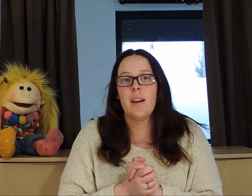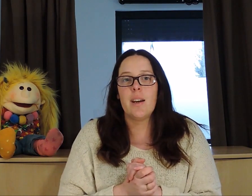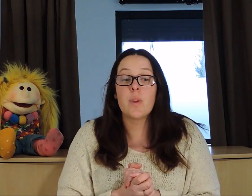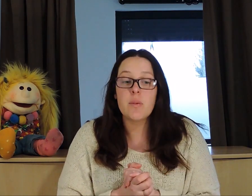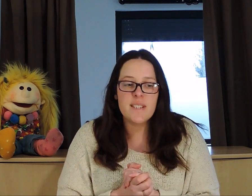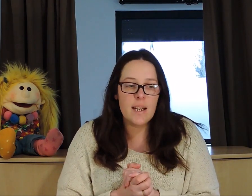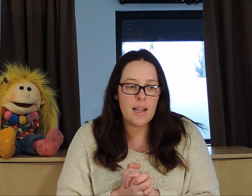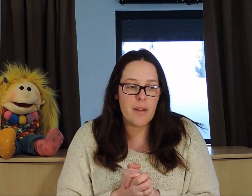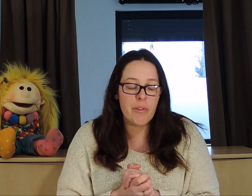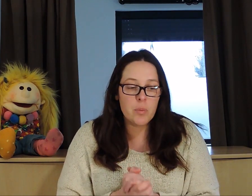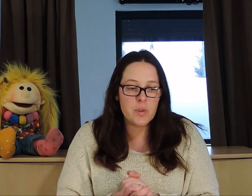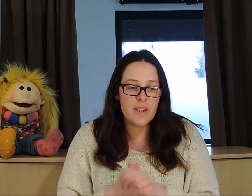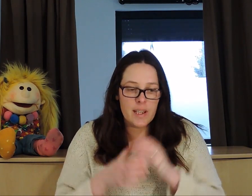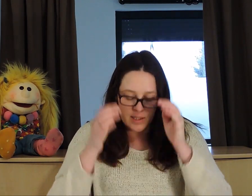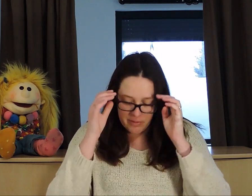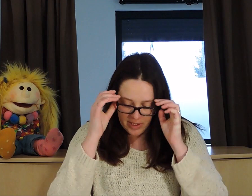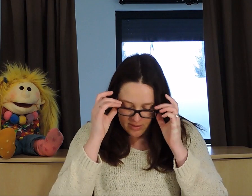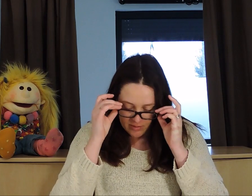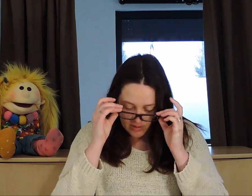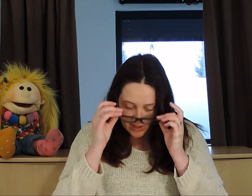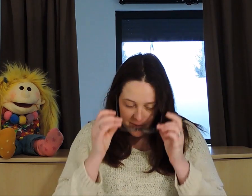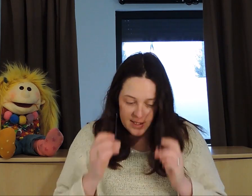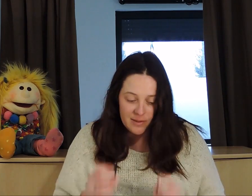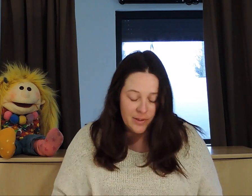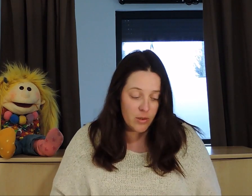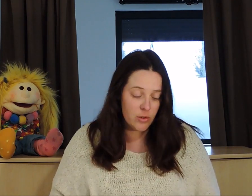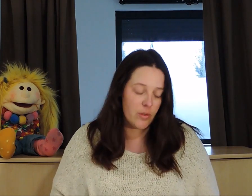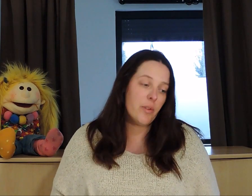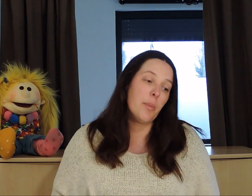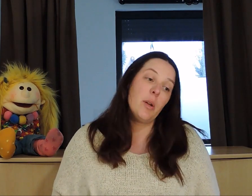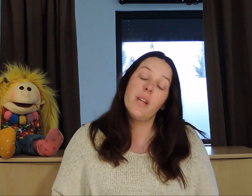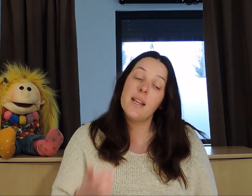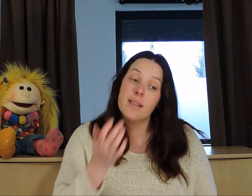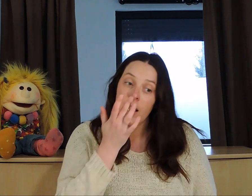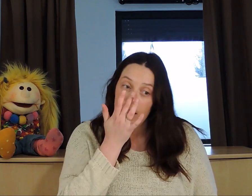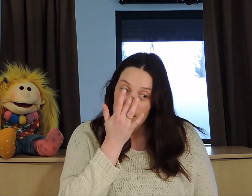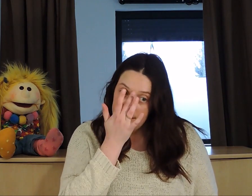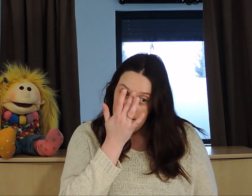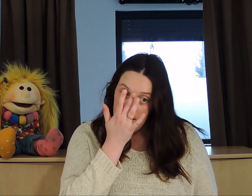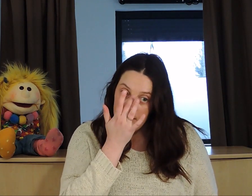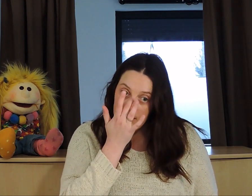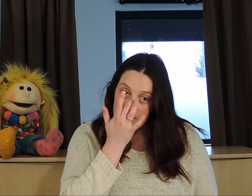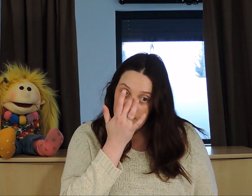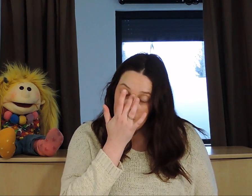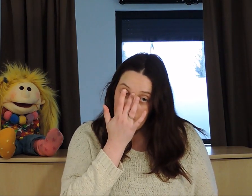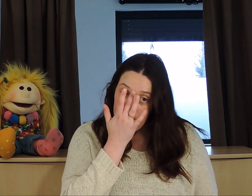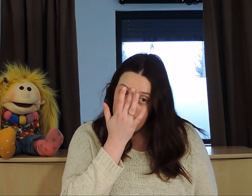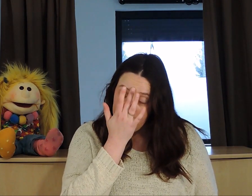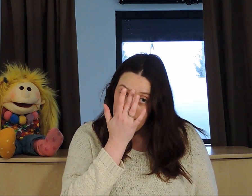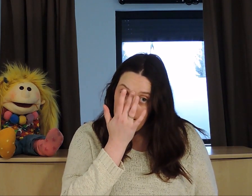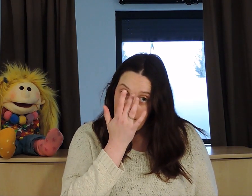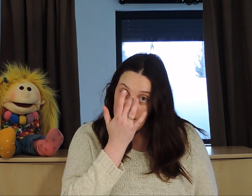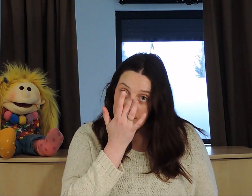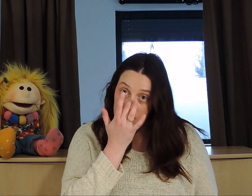On a aussi la forme du nez qui va être différente, vais enlever mes lunettes, ça va jouer ici à la base